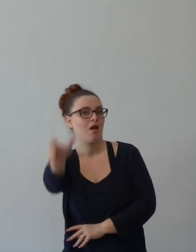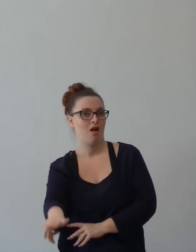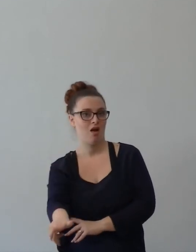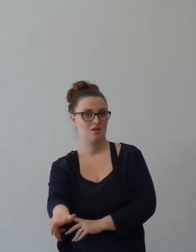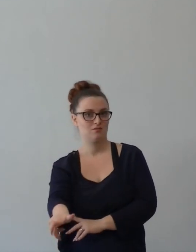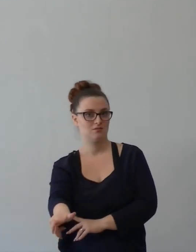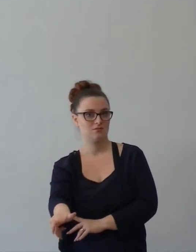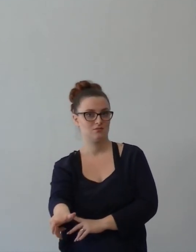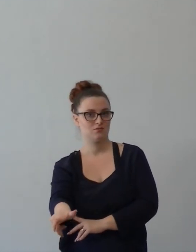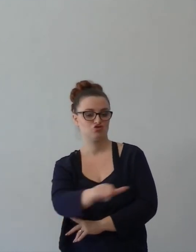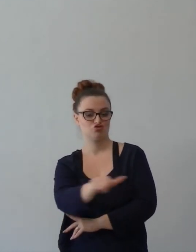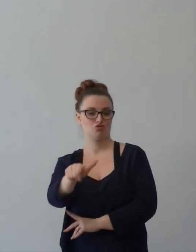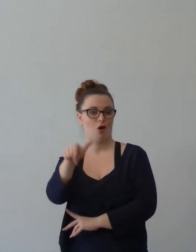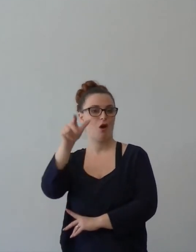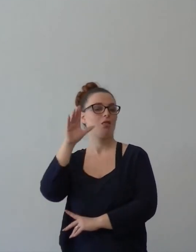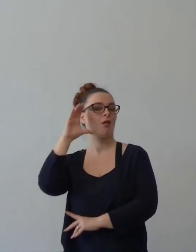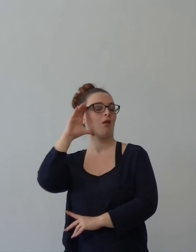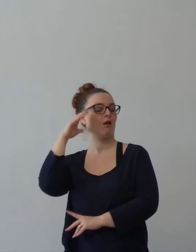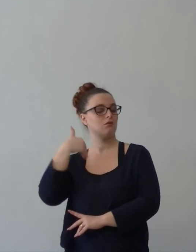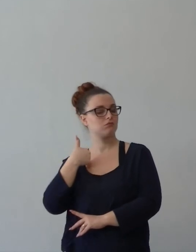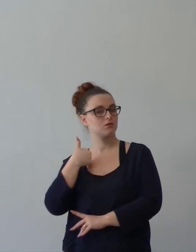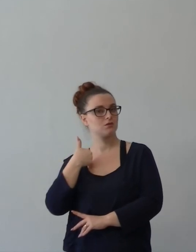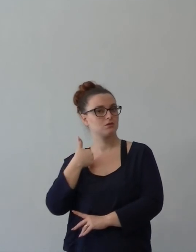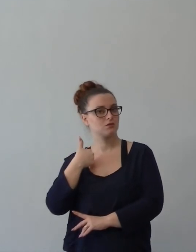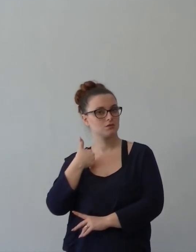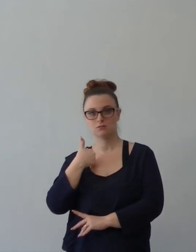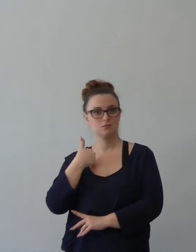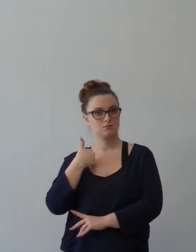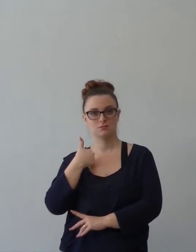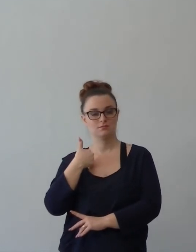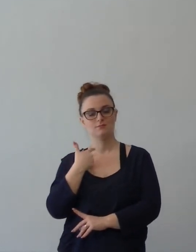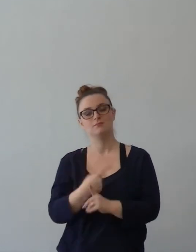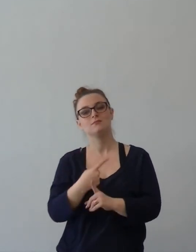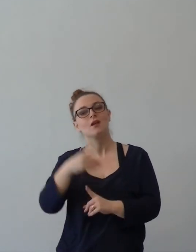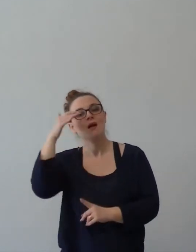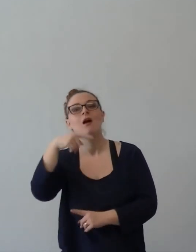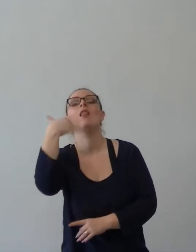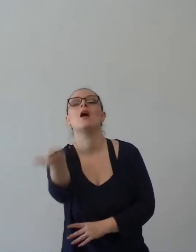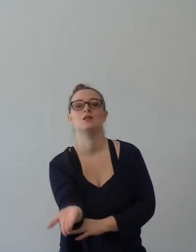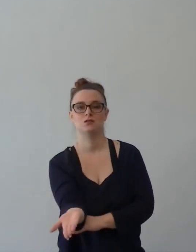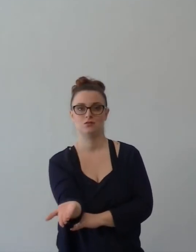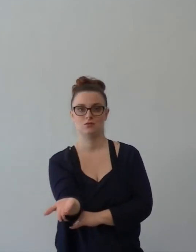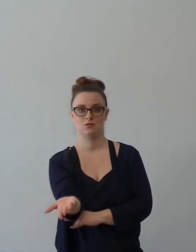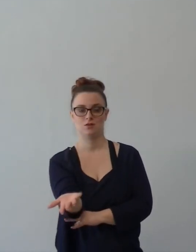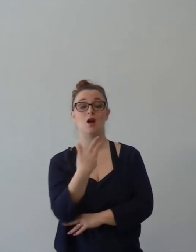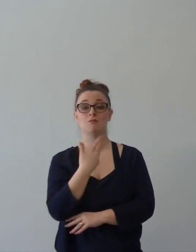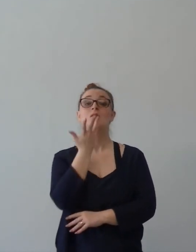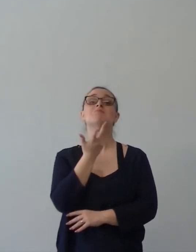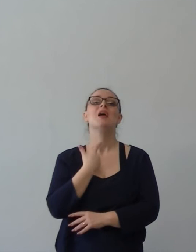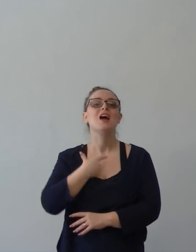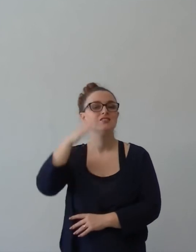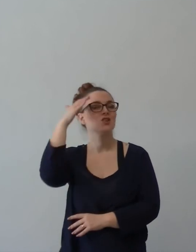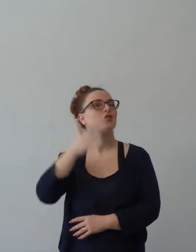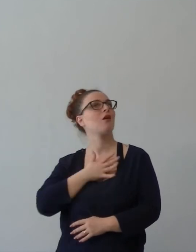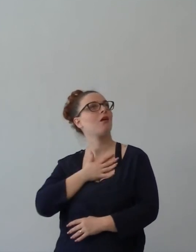molte volte siamo portati ad ascoltare, ci piace tanto la nostra voce, diciamo le cose ci ascoltiamo